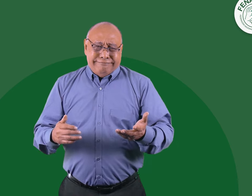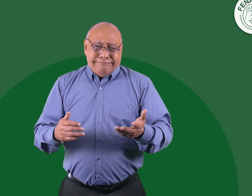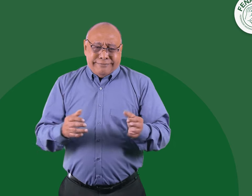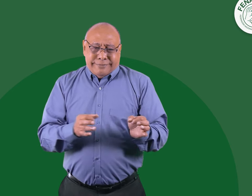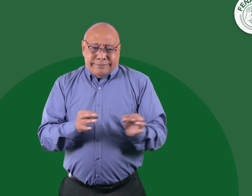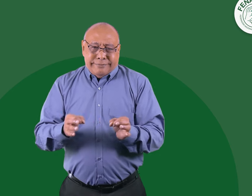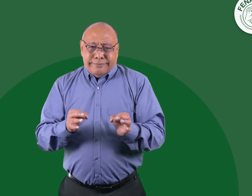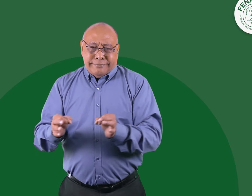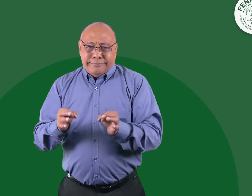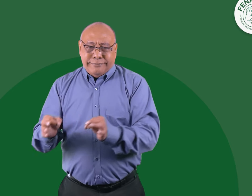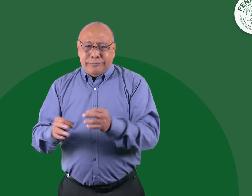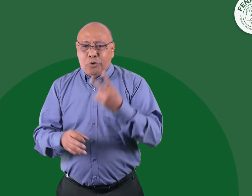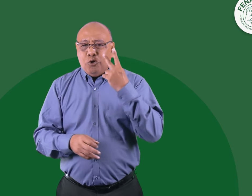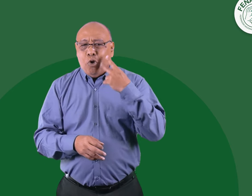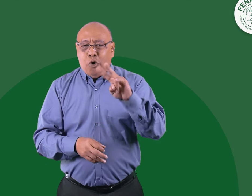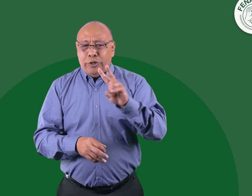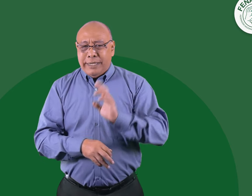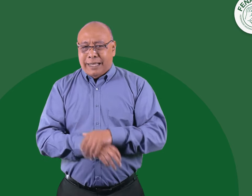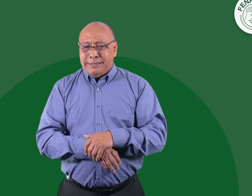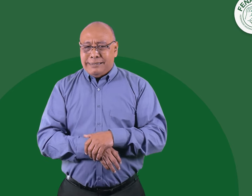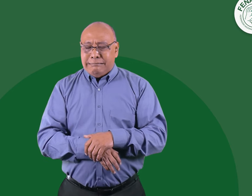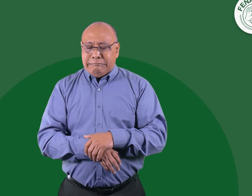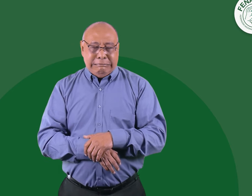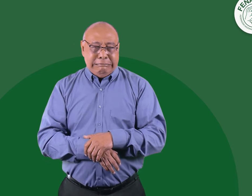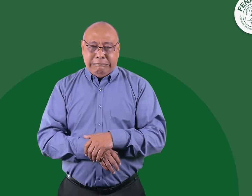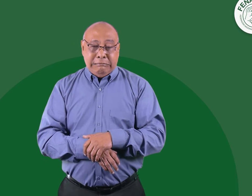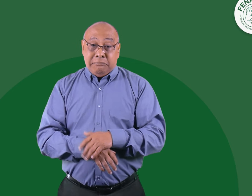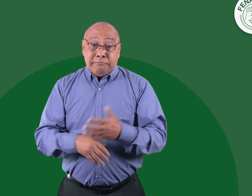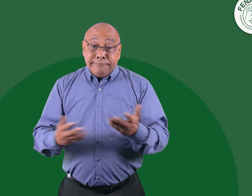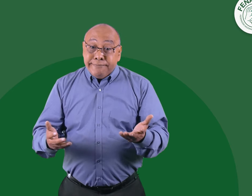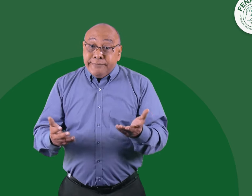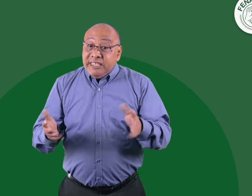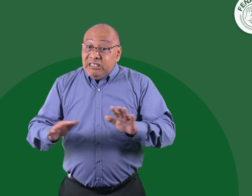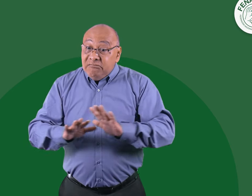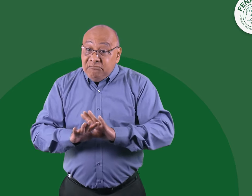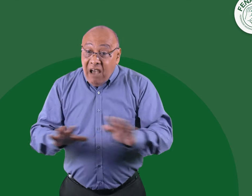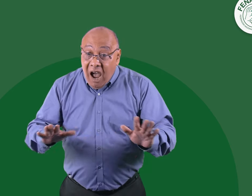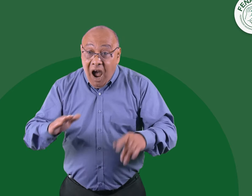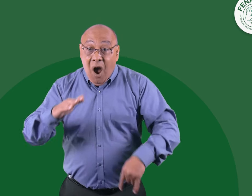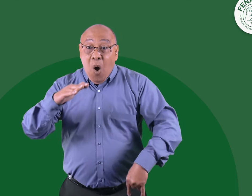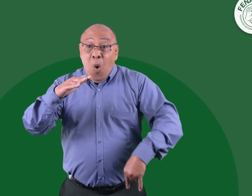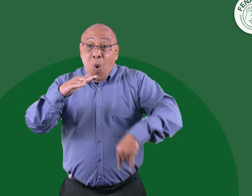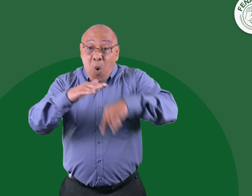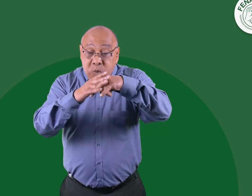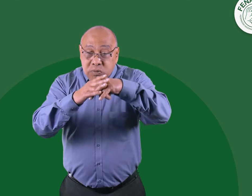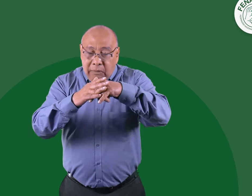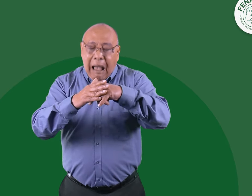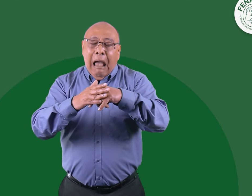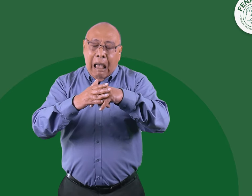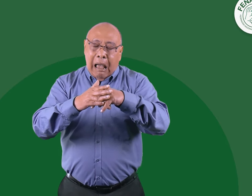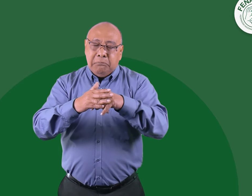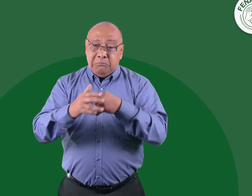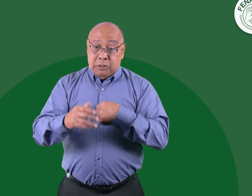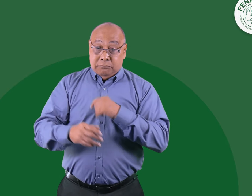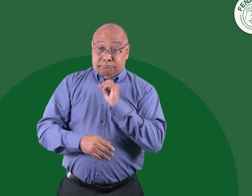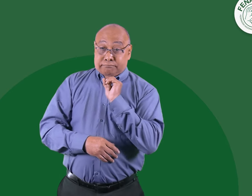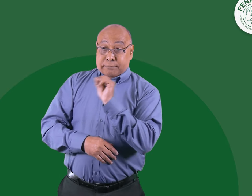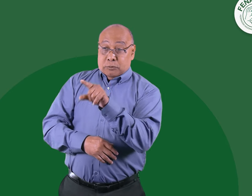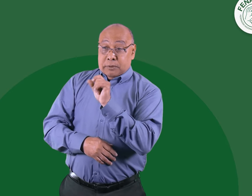Así pues, ya iban dos días de aplazamiento. Una vez hubieron respuesta, aceptaron